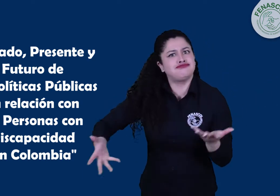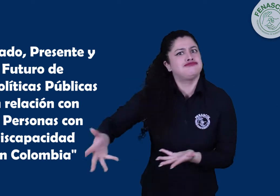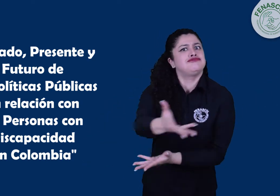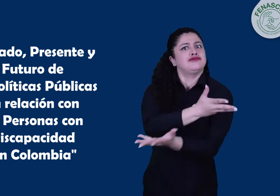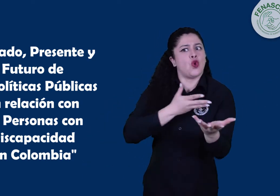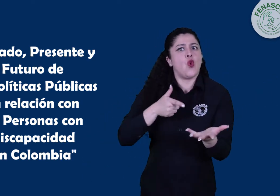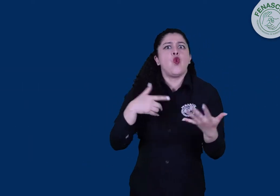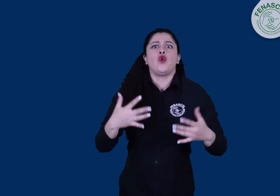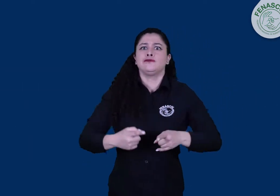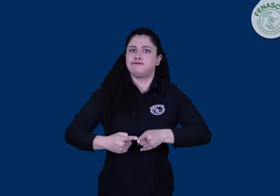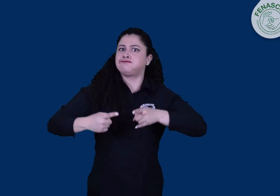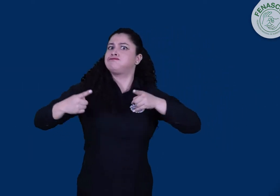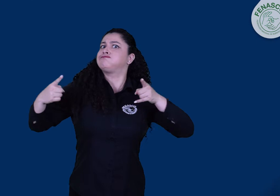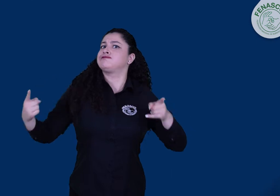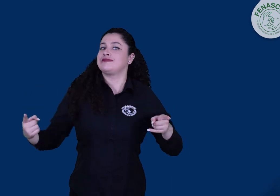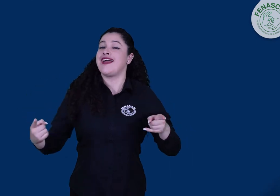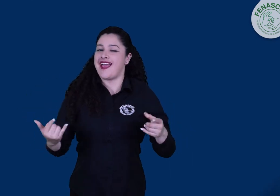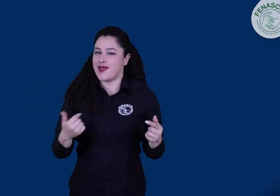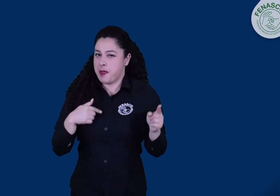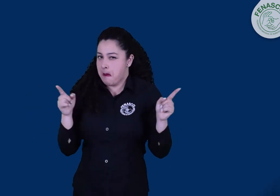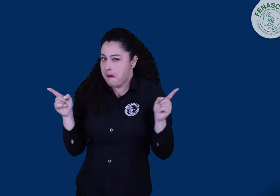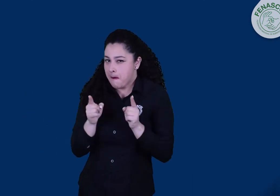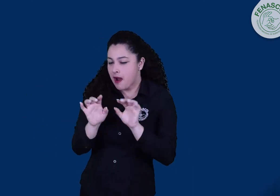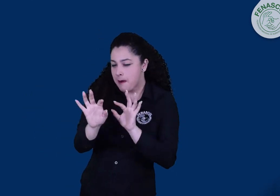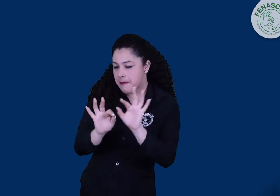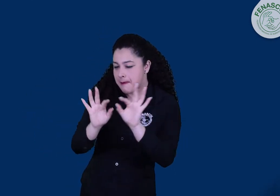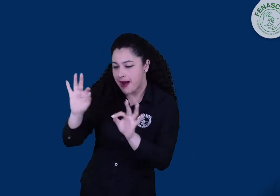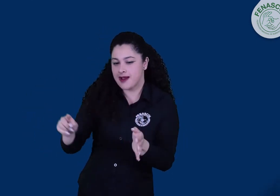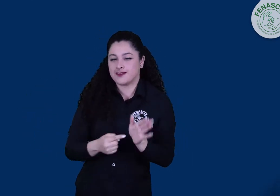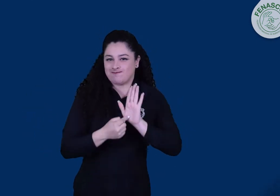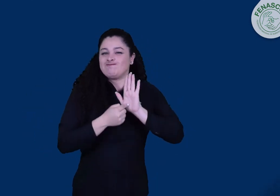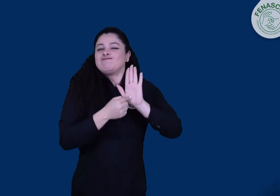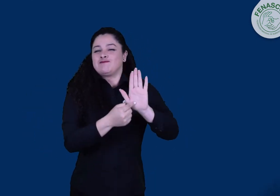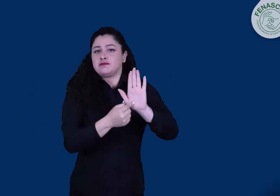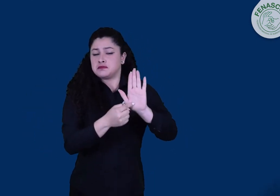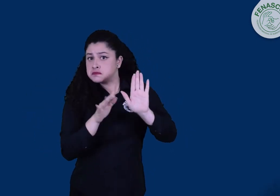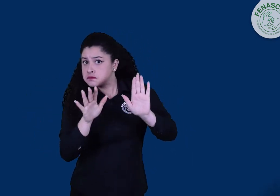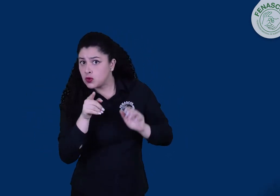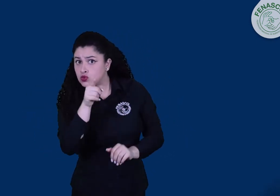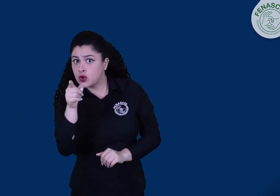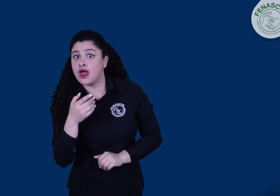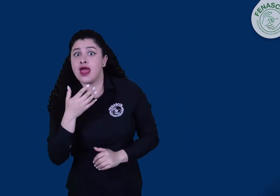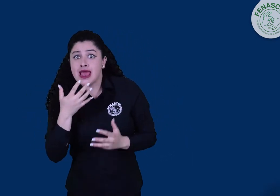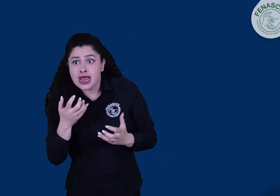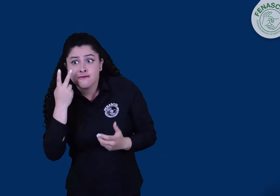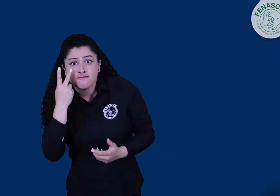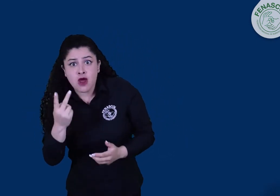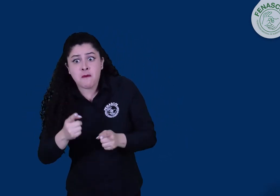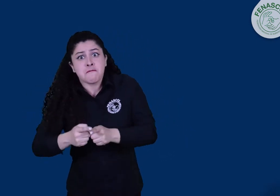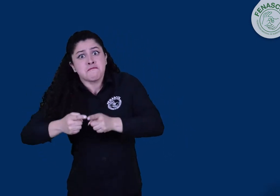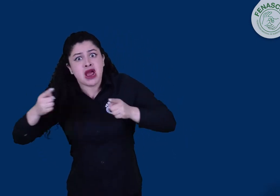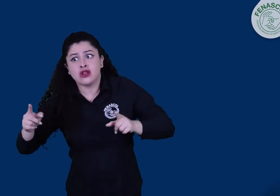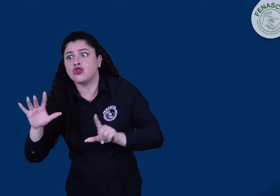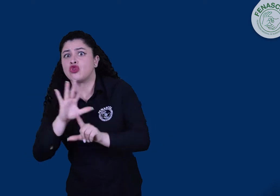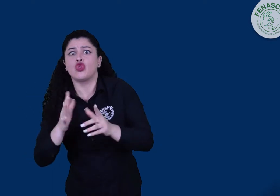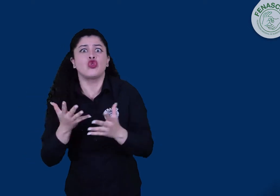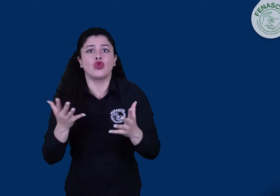este video les tenemos unos fragmentos de lo que pasó ese día. Si quieren ver más sobre esta audiencia, lo pueden